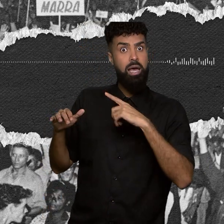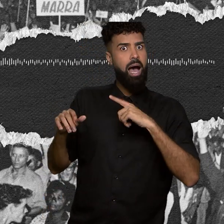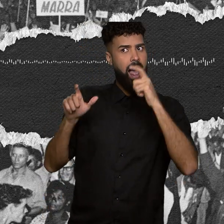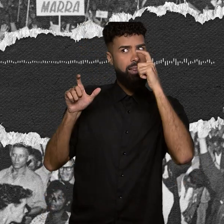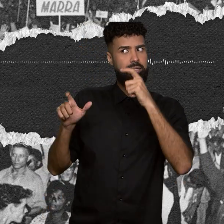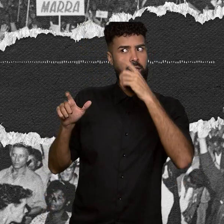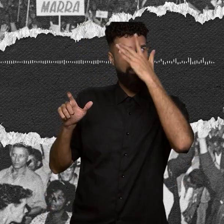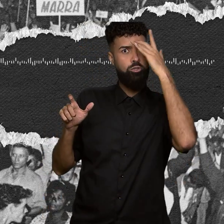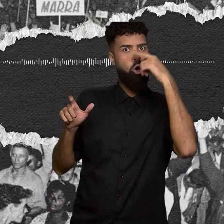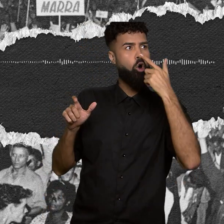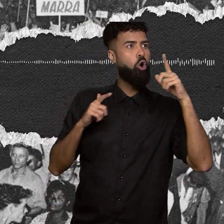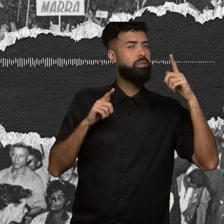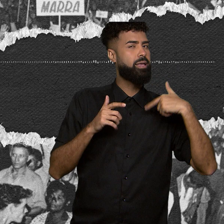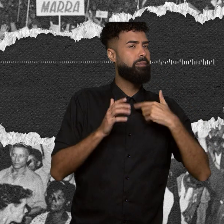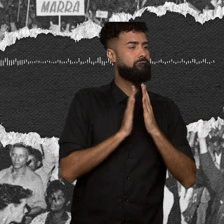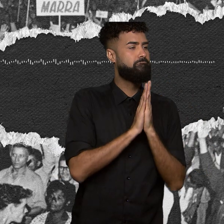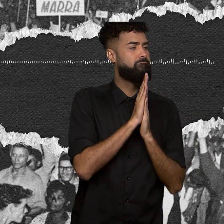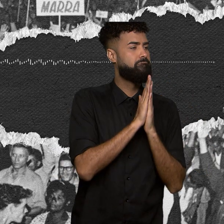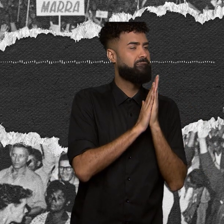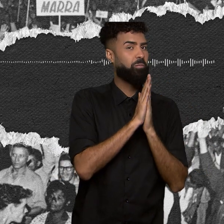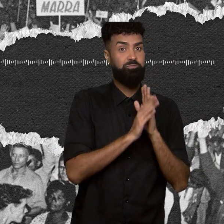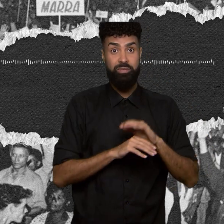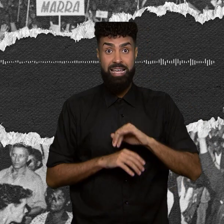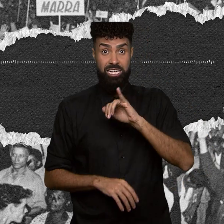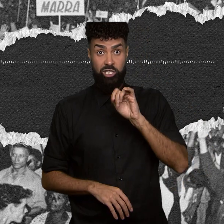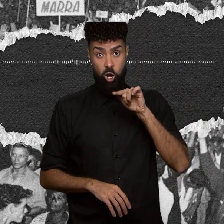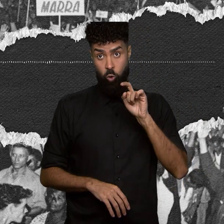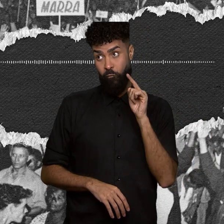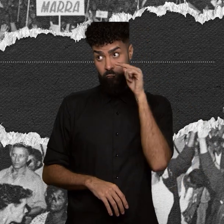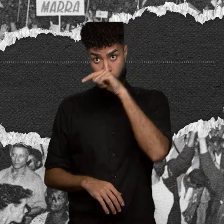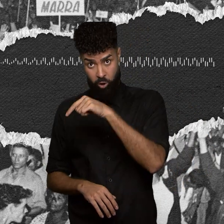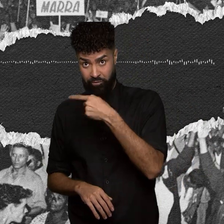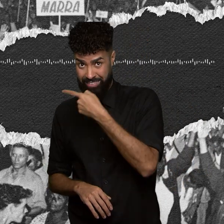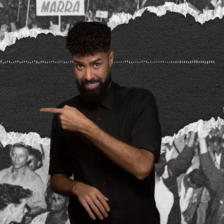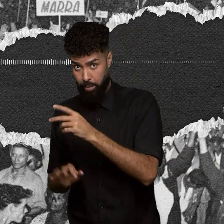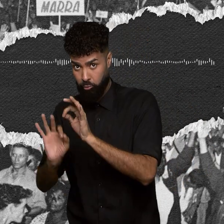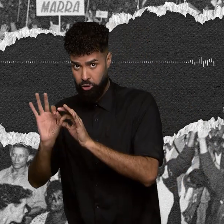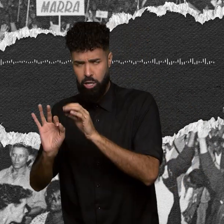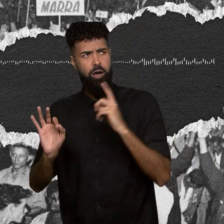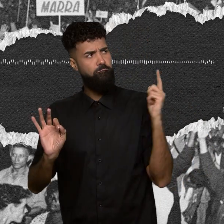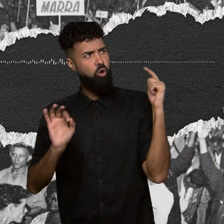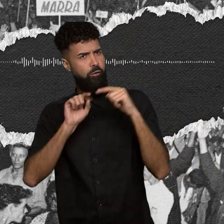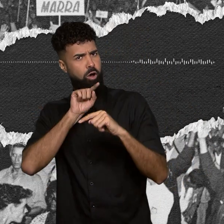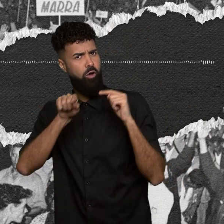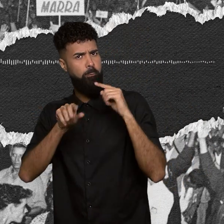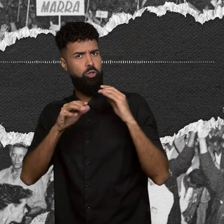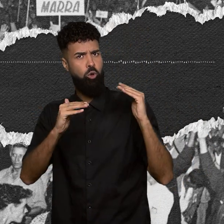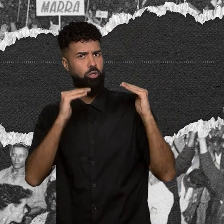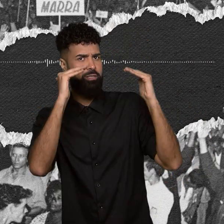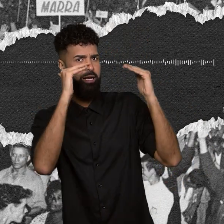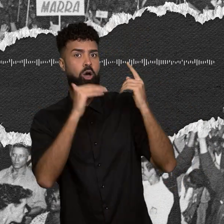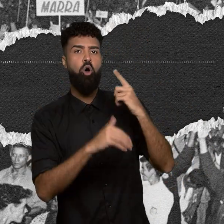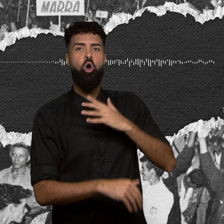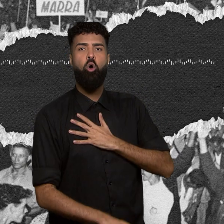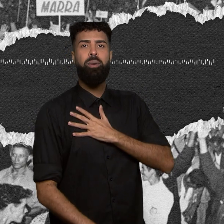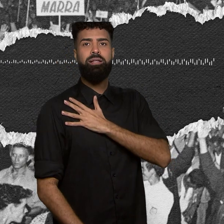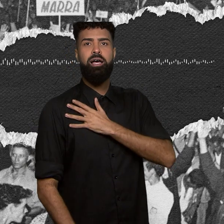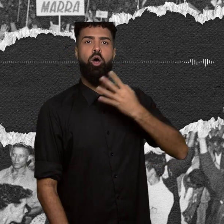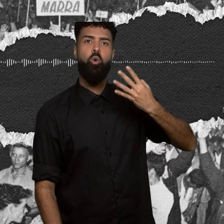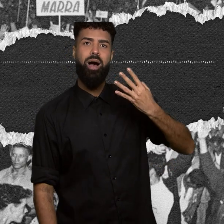Com a visita de Jango ao projeto, foram junto várias autoridades. Um deles era o comandante do 4º Exército, atual Comando